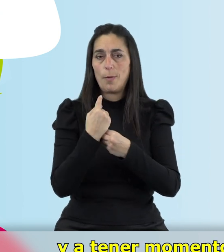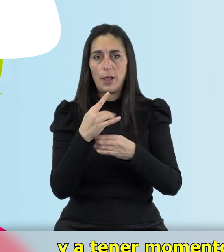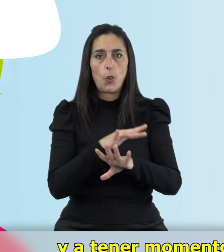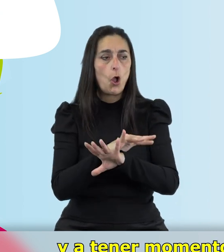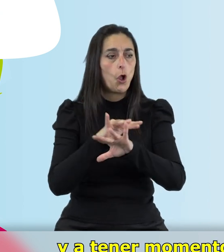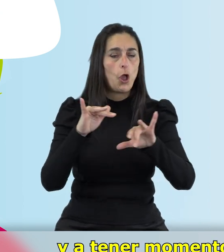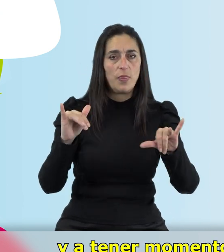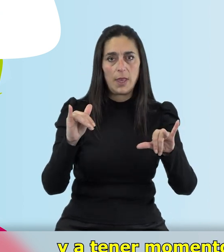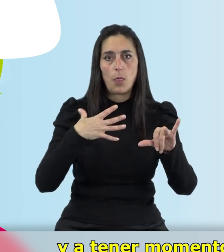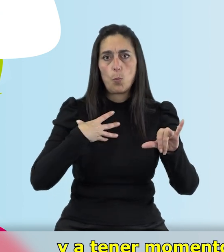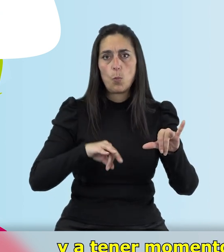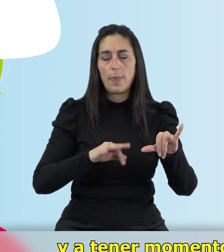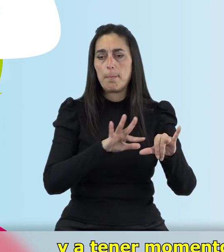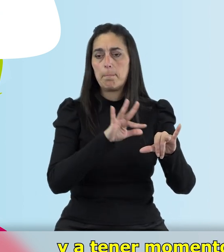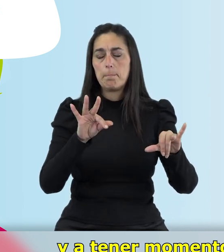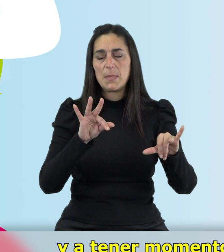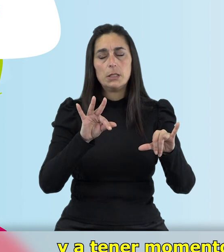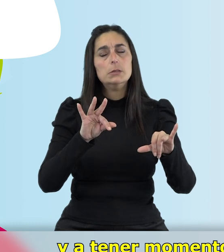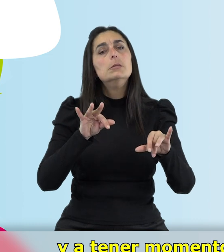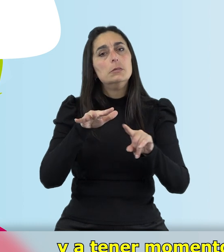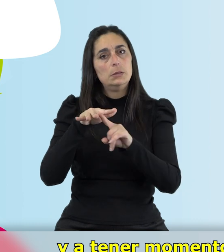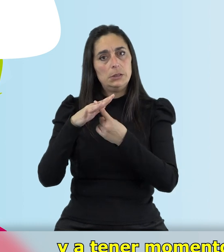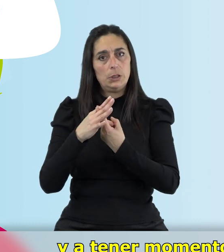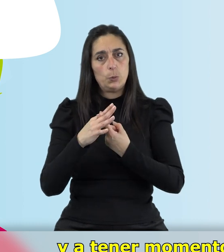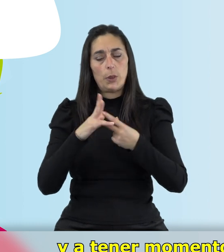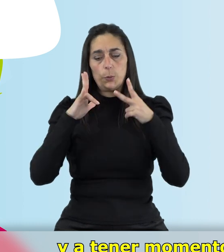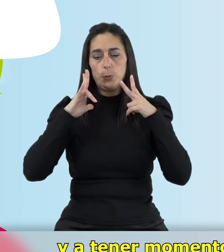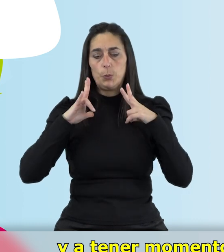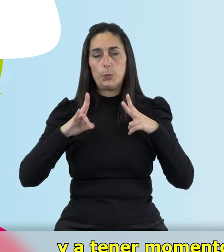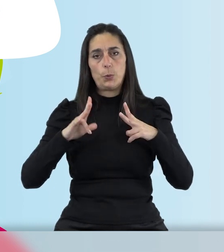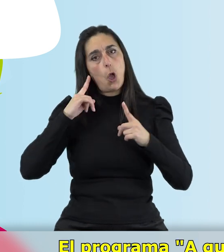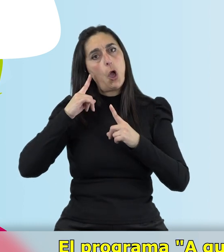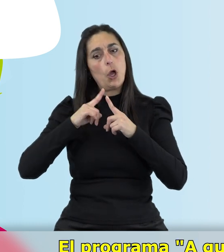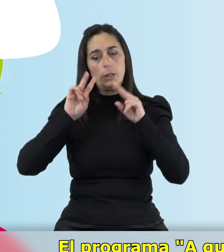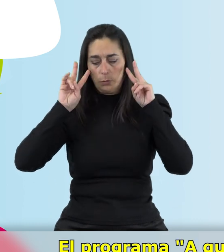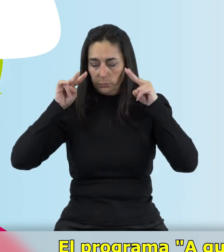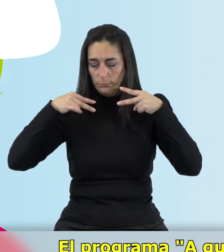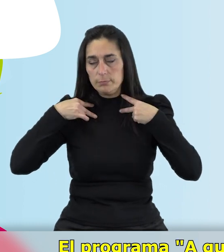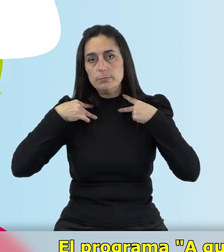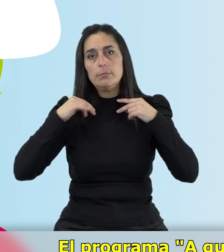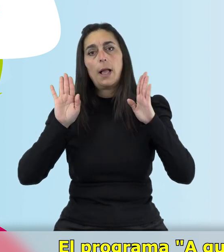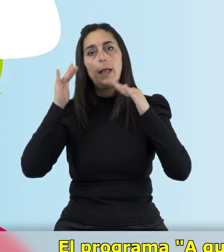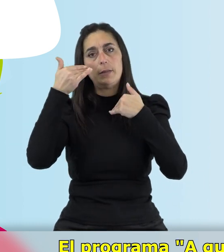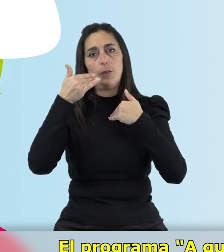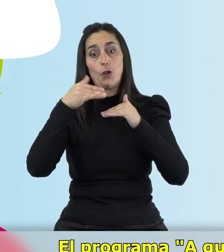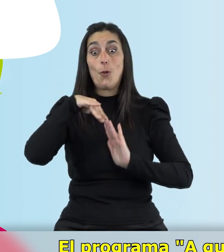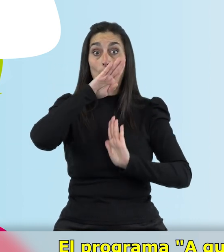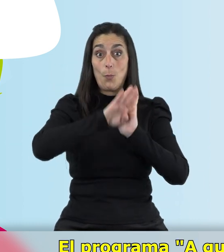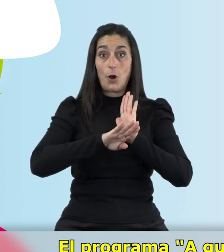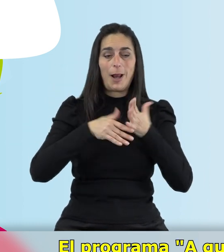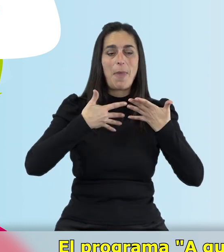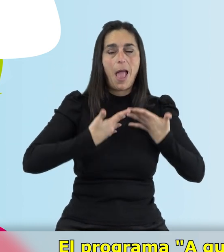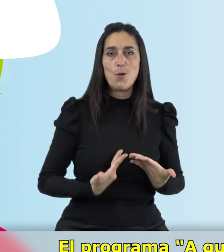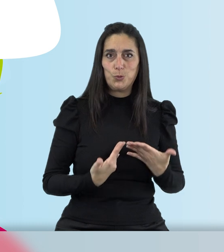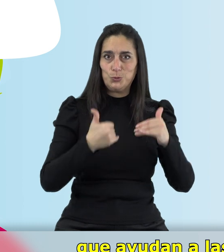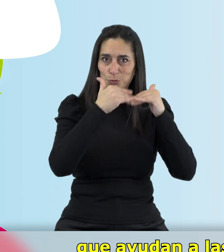y a tener momentos de respiro para poder ocuparte de ti mismo. El programa A Gusto en Casa es